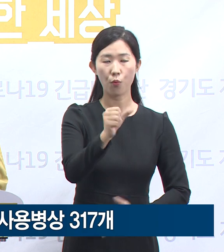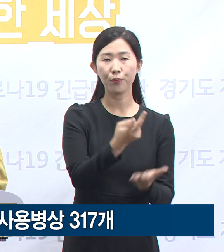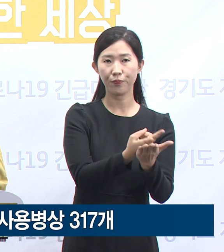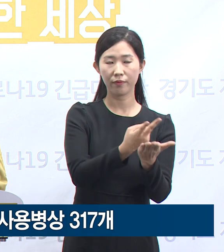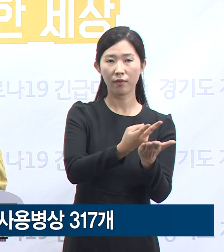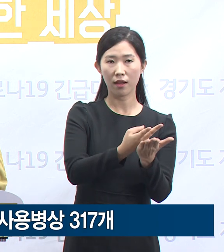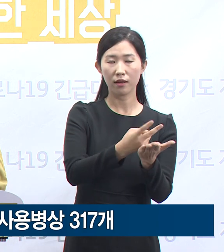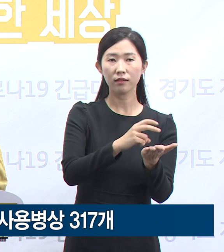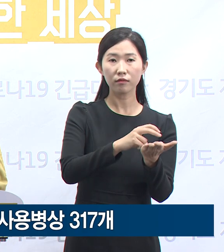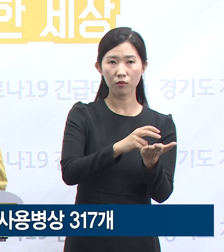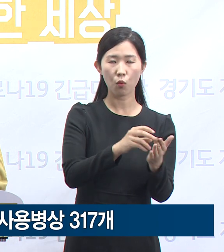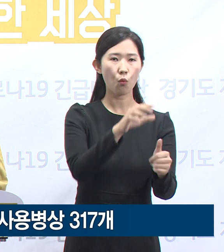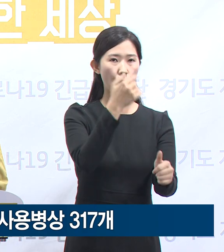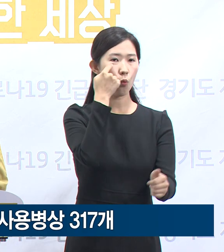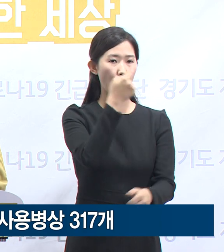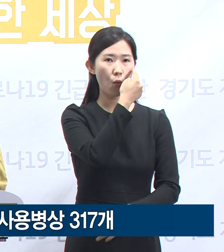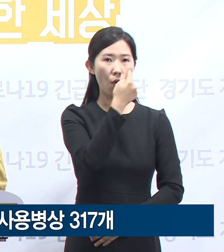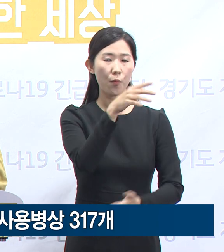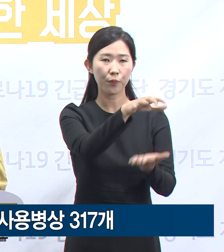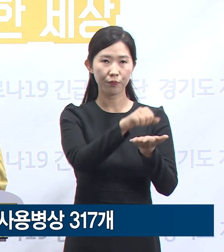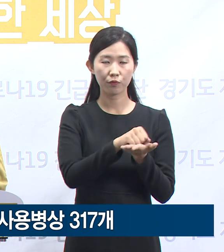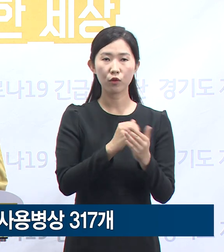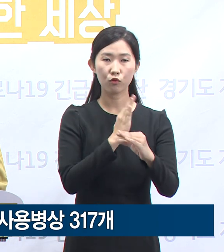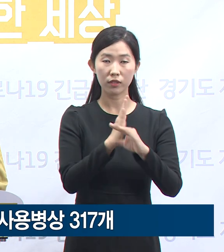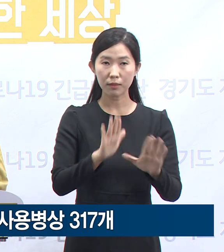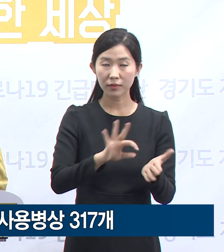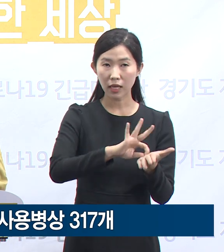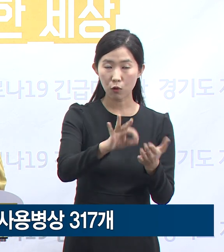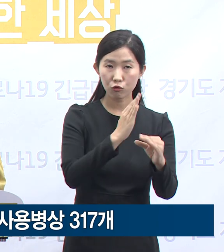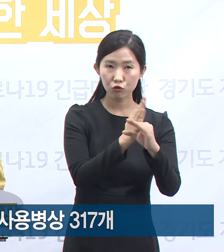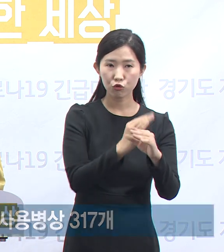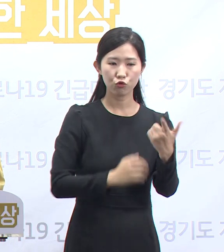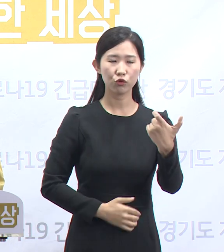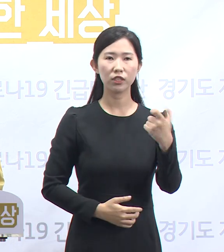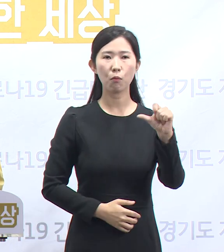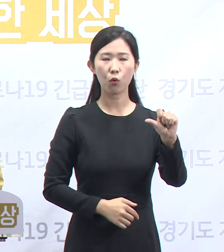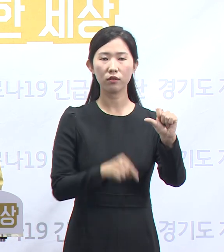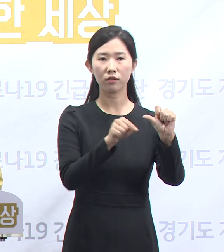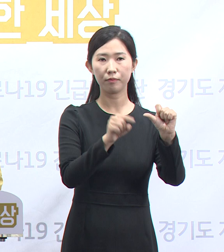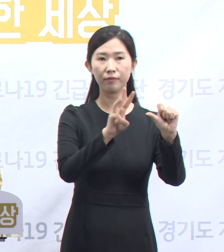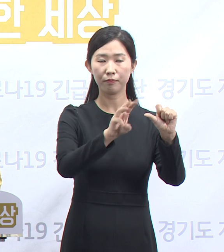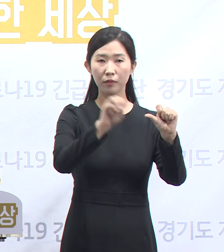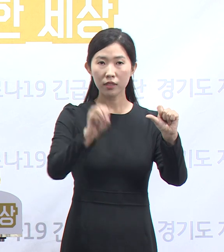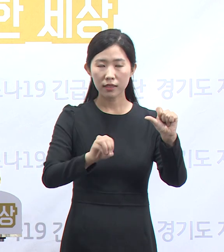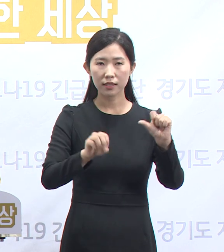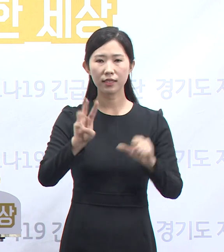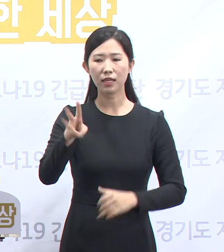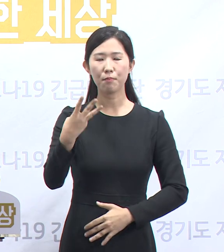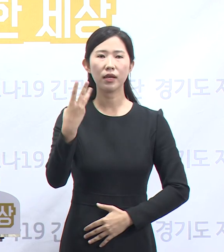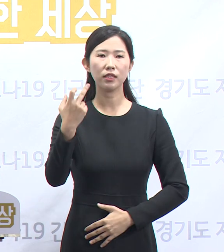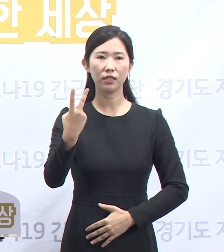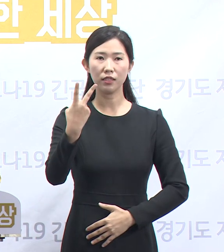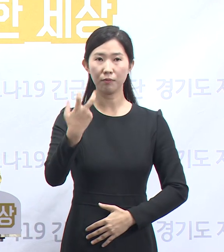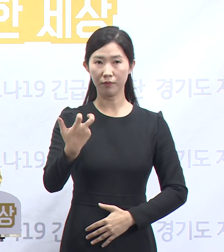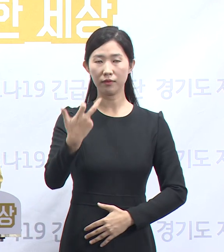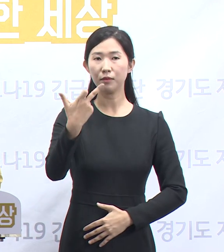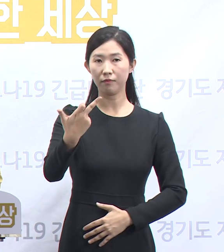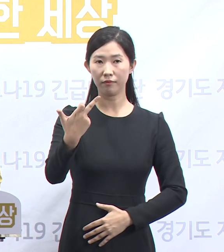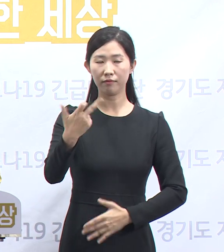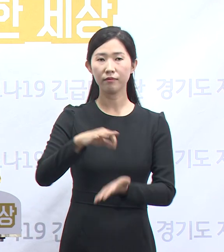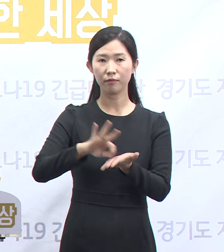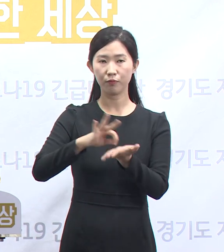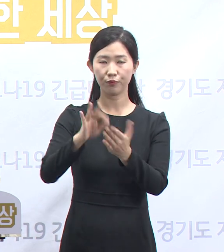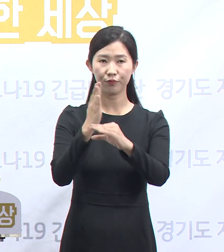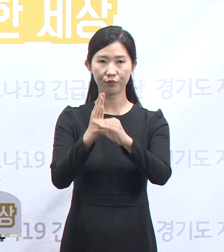현재 사용 중인 병상은 65.4%인 317병상입니다. 3월